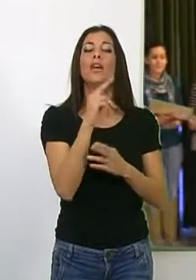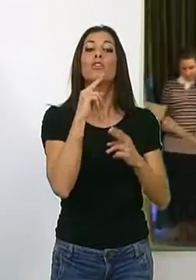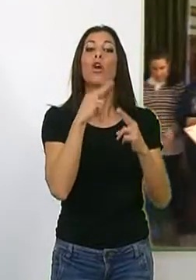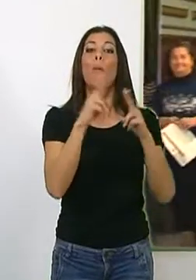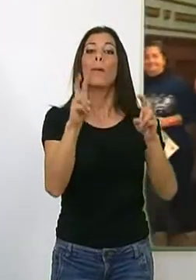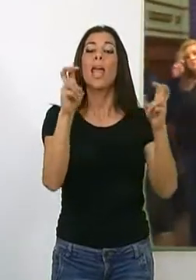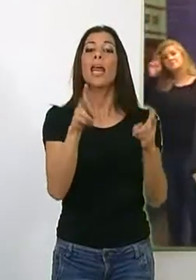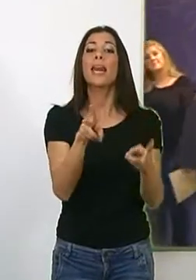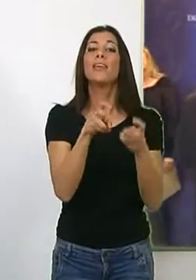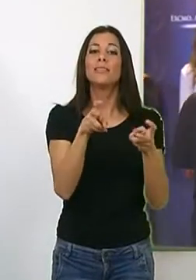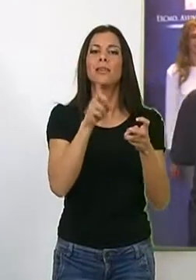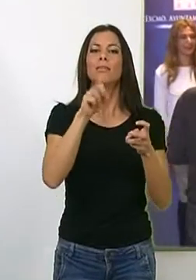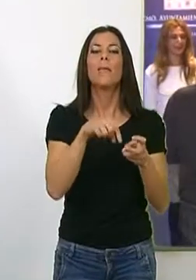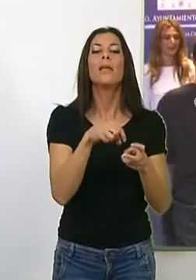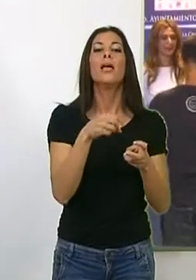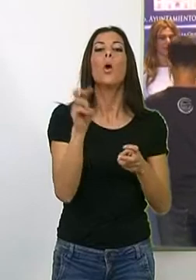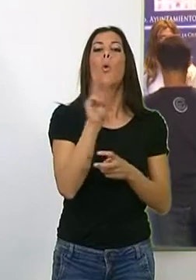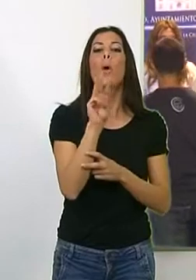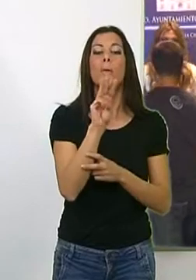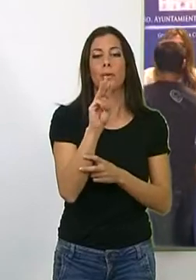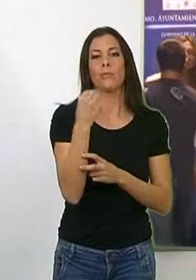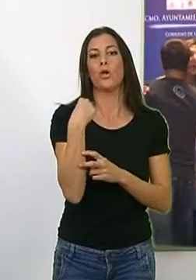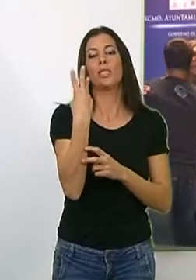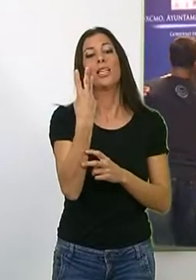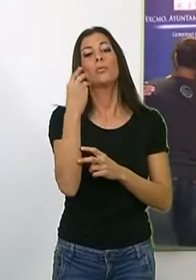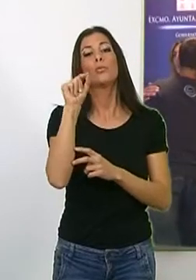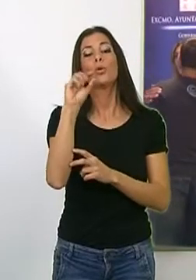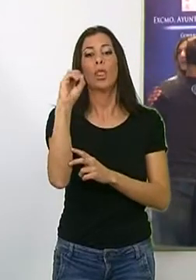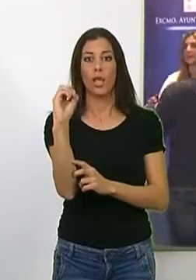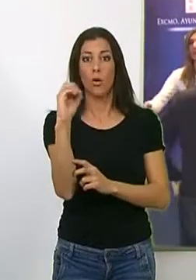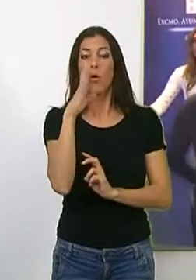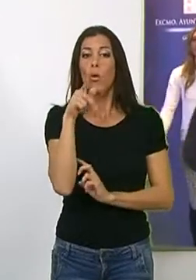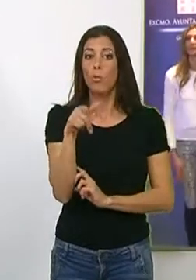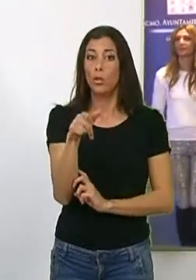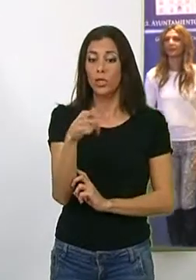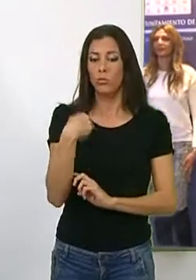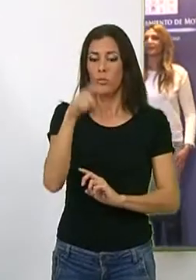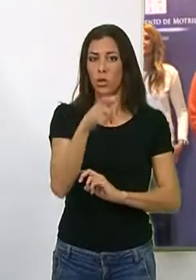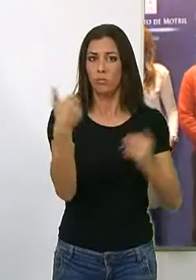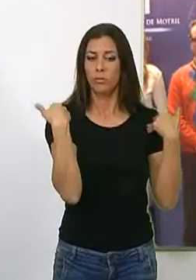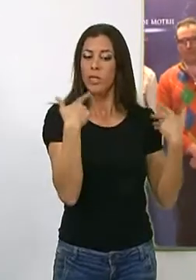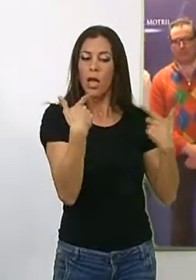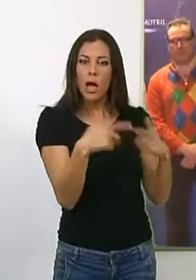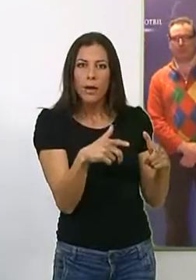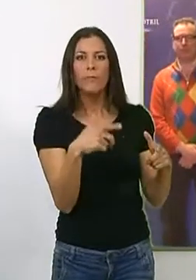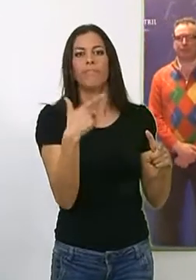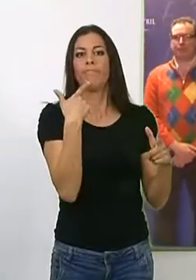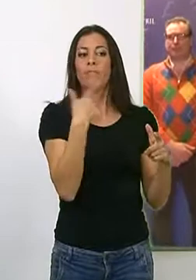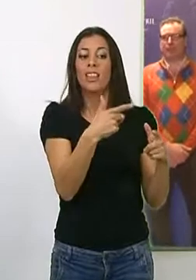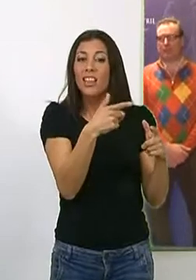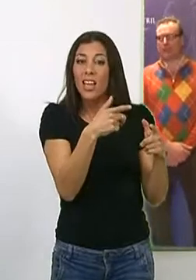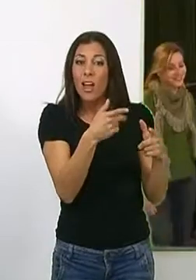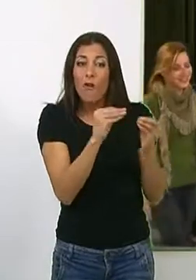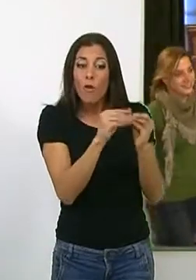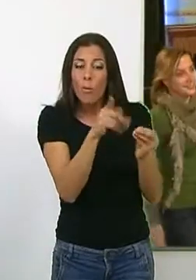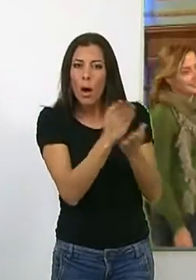renta y sobre la web 3.0. La delegada municipal del área explicó este